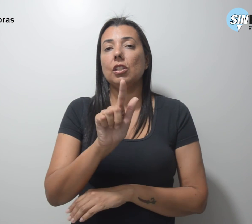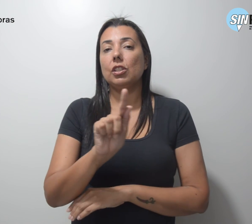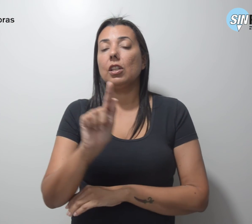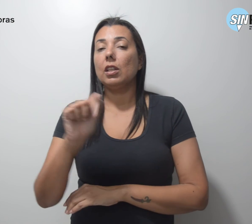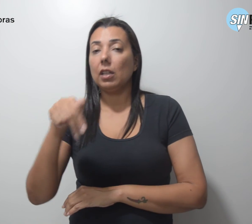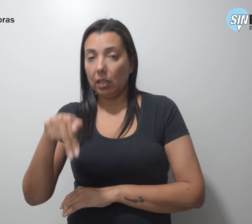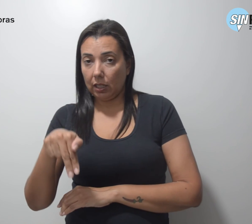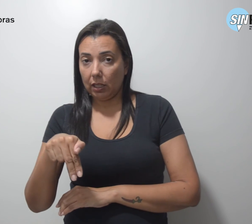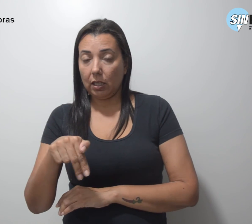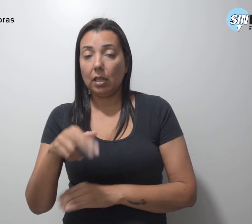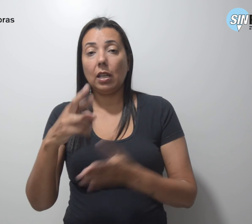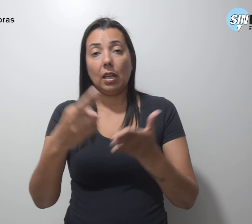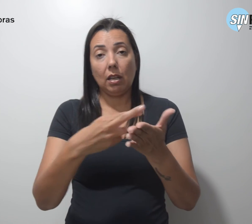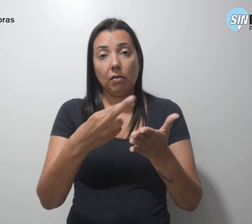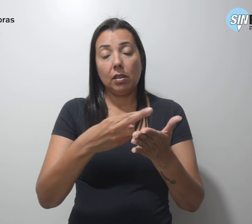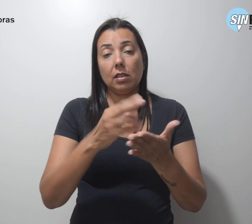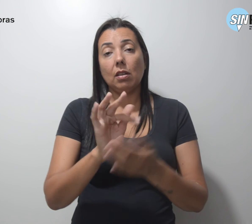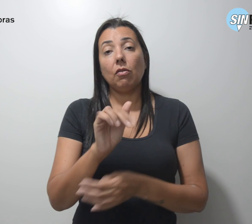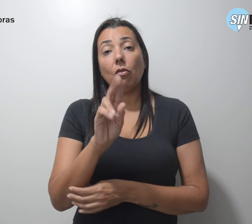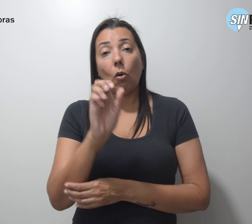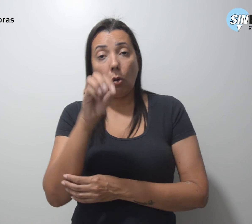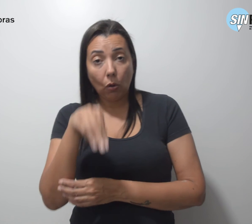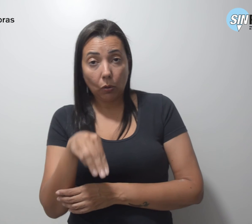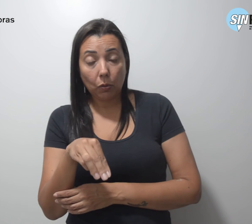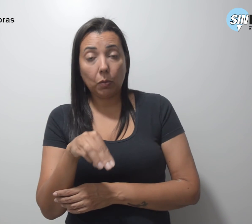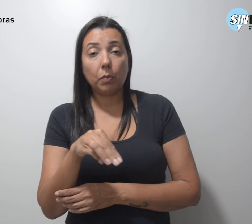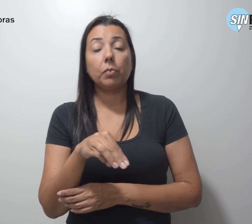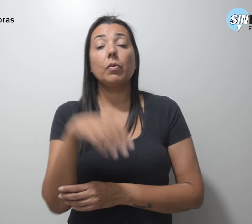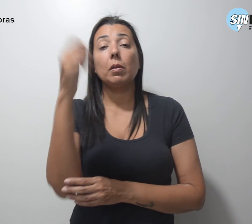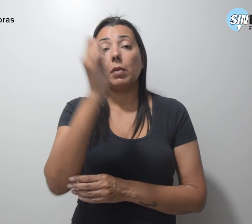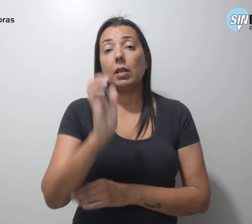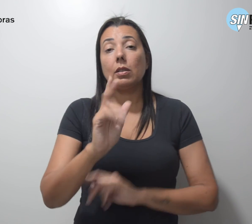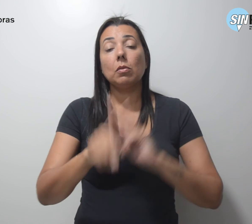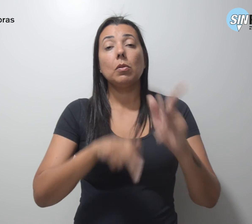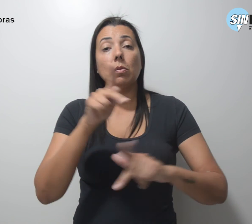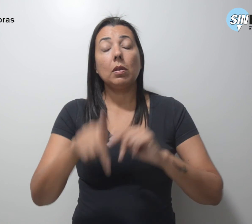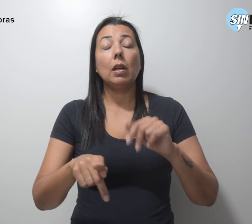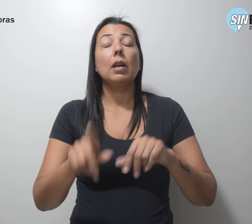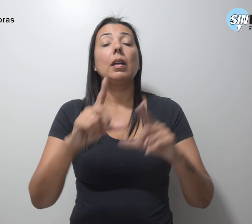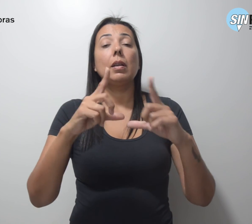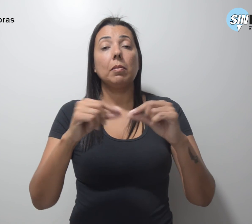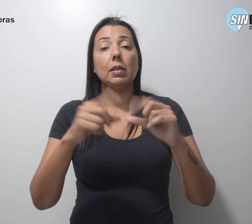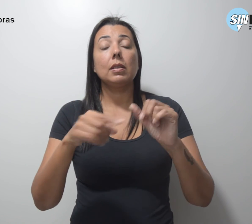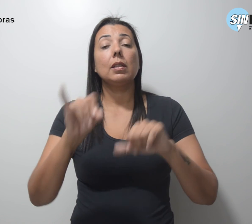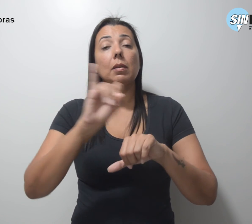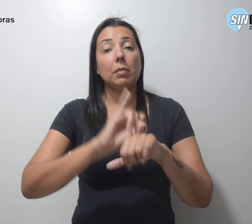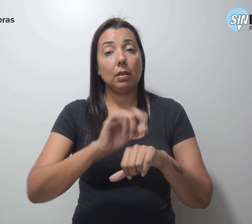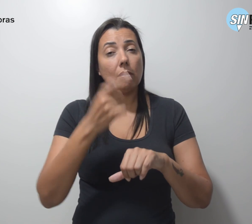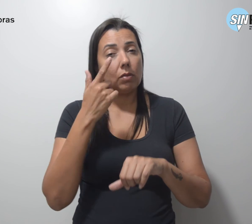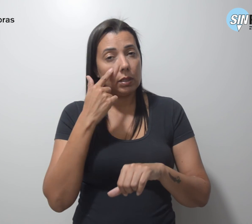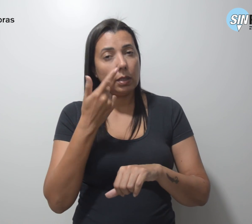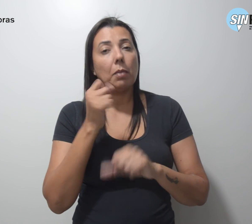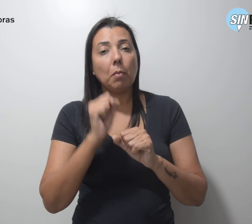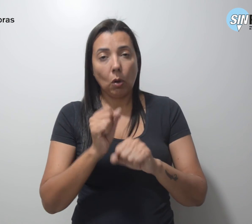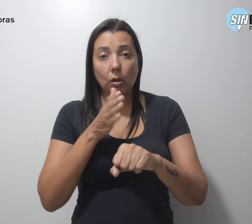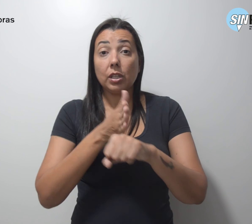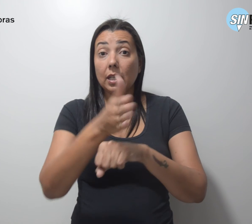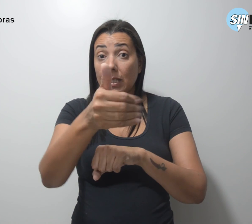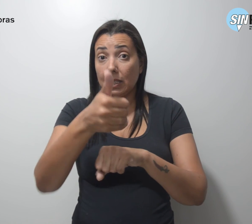Revista Fórum, Brasil Popular e Brasília Capital Você pode acessar a íntegra do